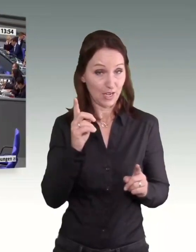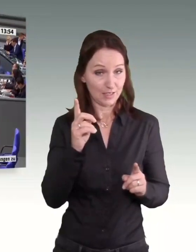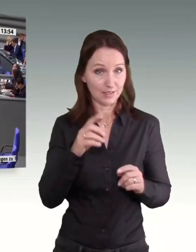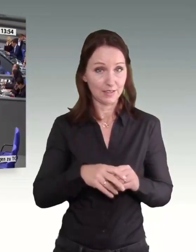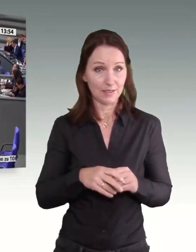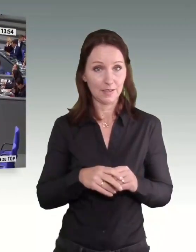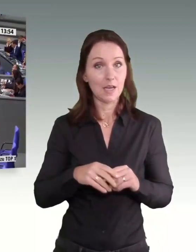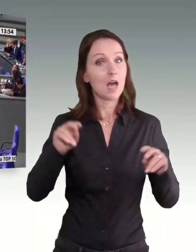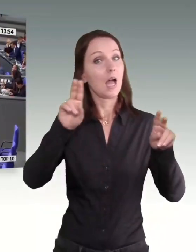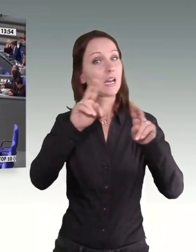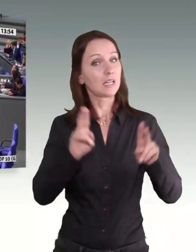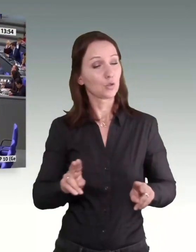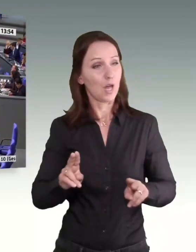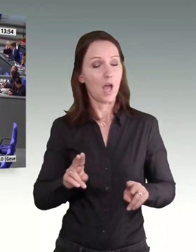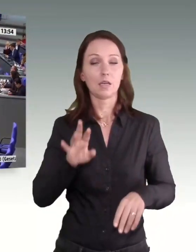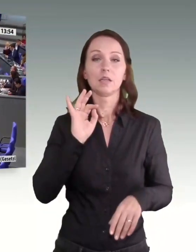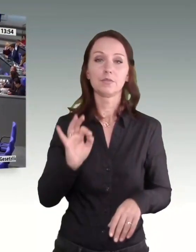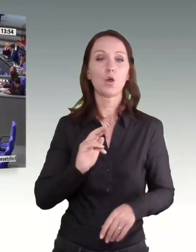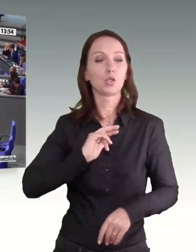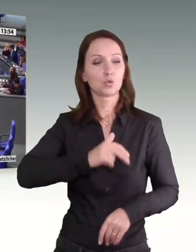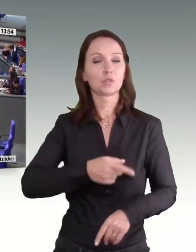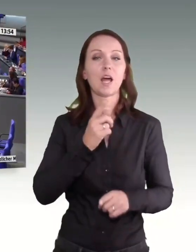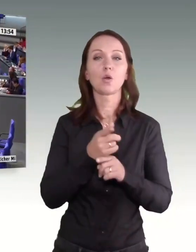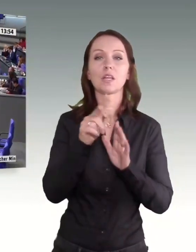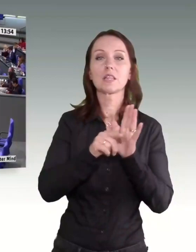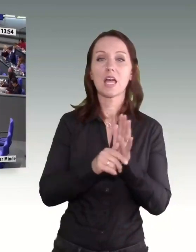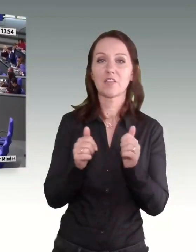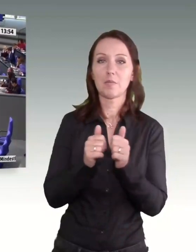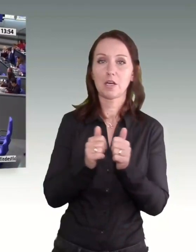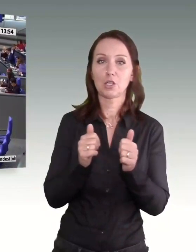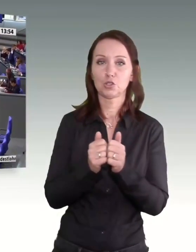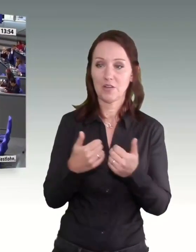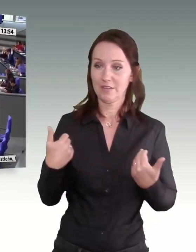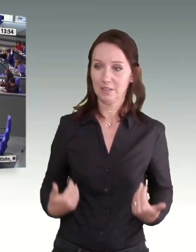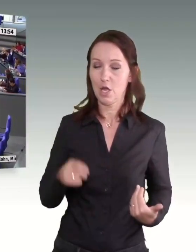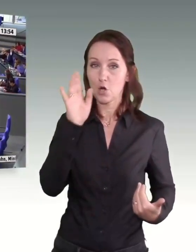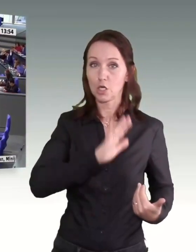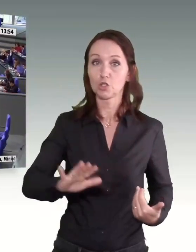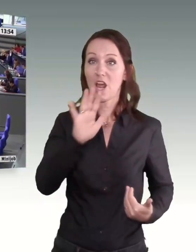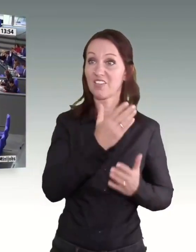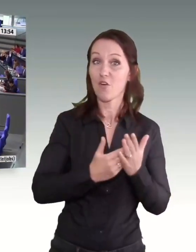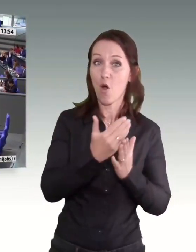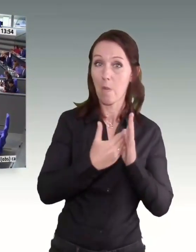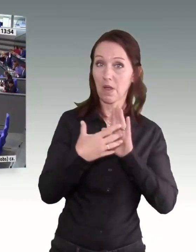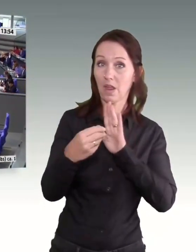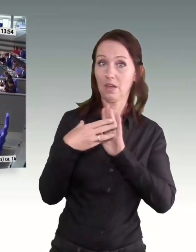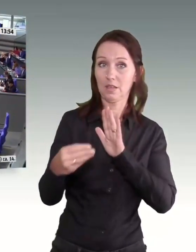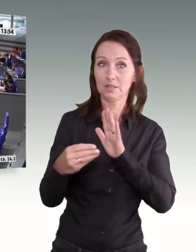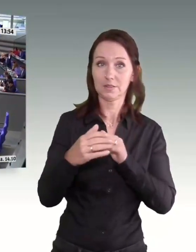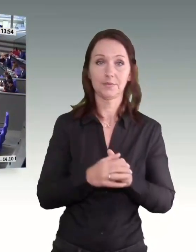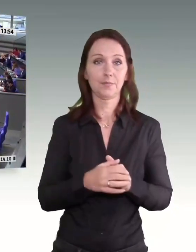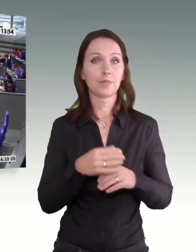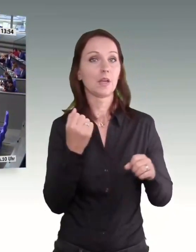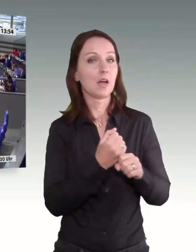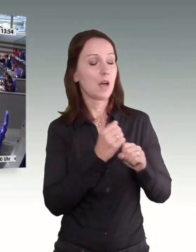international Vorbild bei der Sozial- und Tarifpartnerschaft. Wir haben hier gelebte Beziehungen zwischen Arbeitgebern und